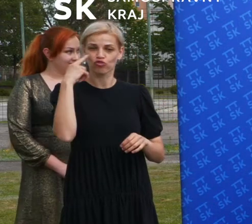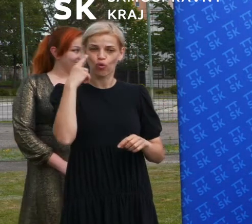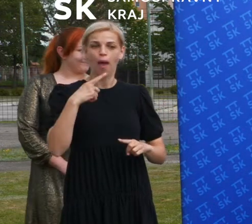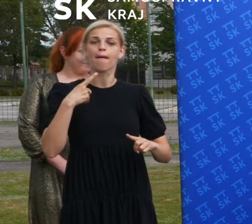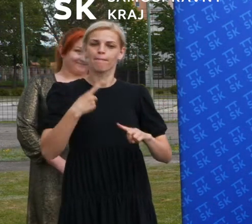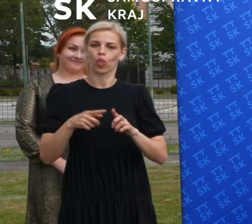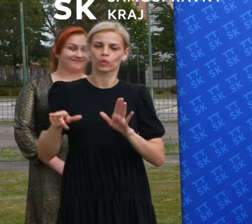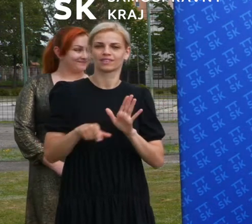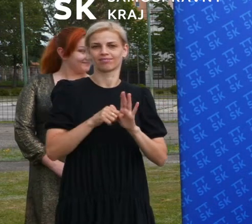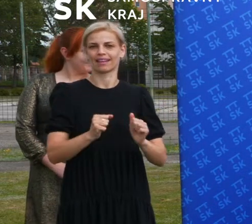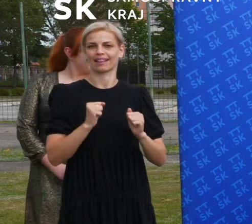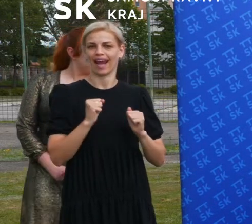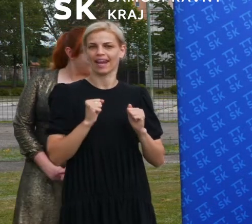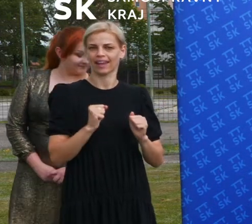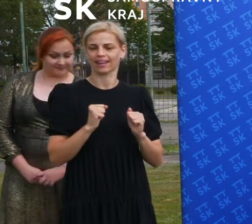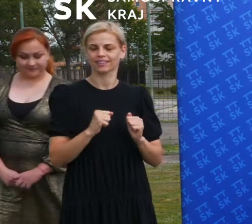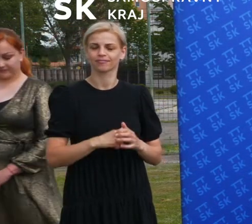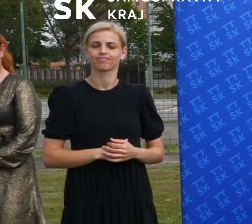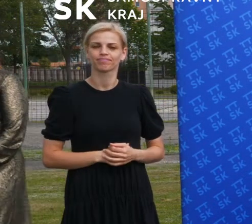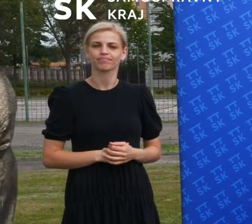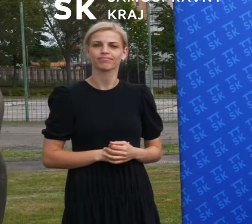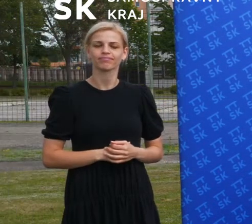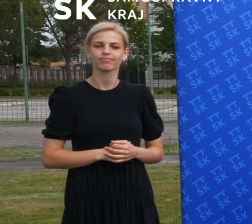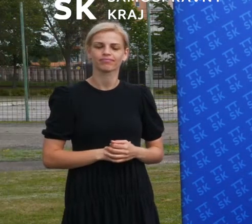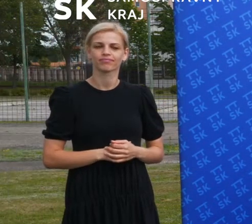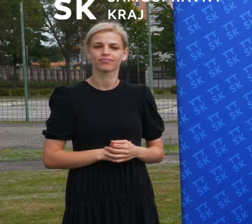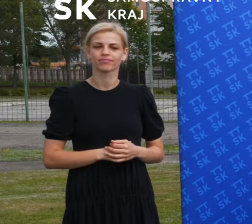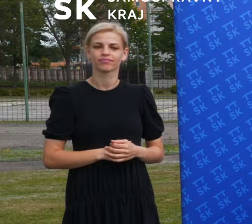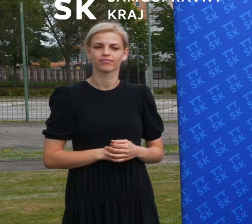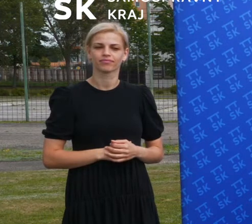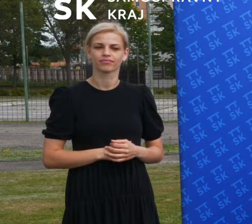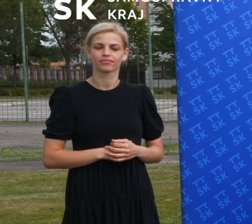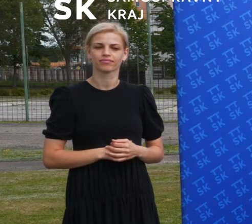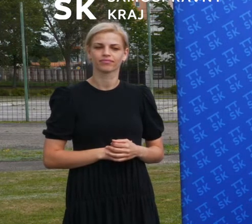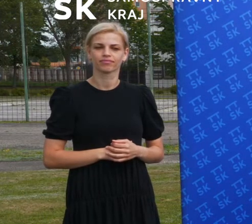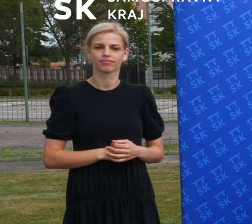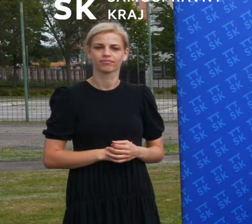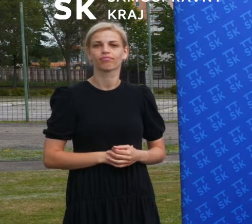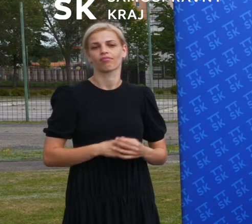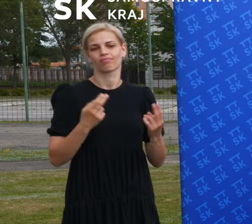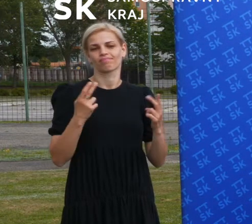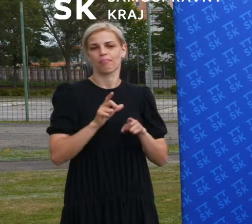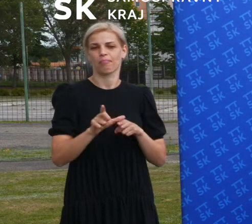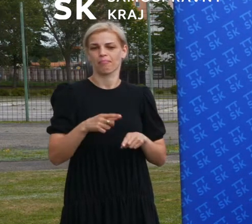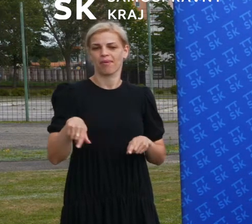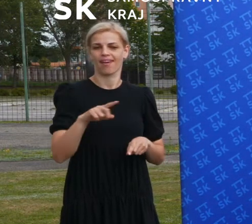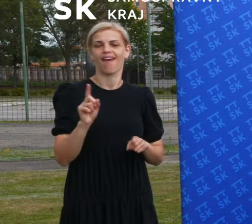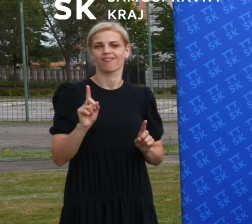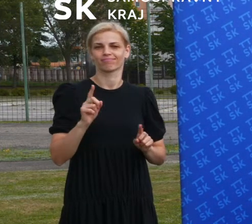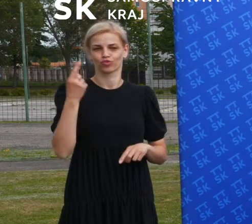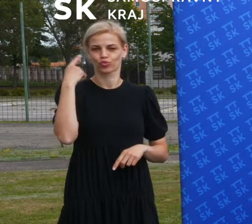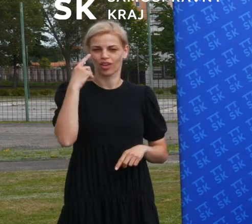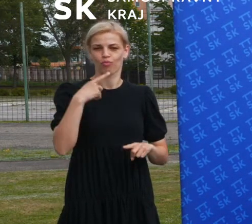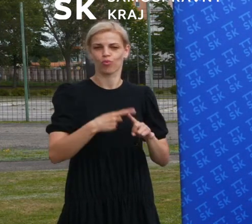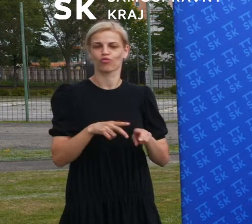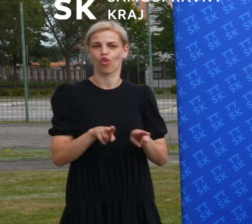dávať logiku aj tým dôležitým a to je samotným študentkám a študentom a ich rodičom. Chceli by sme, aby